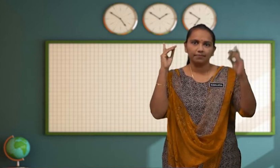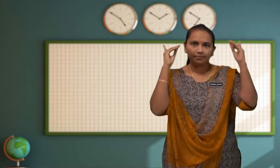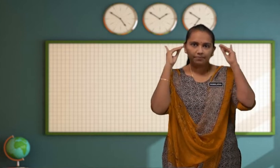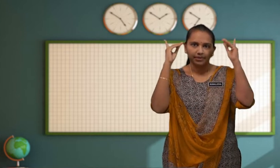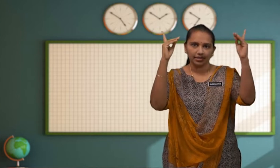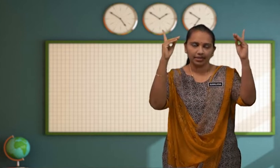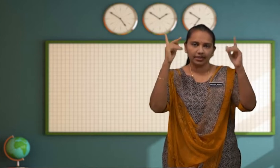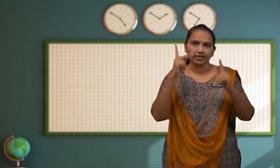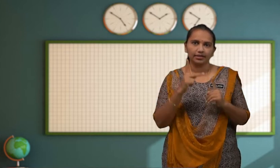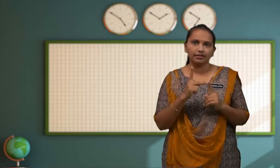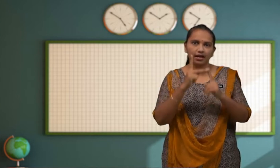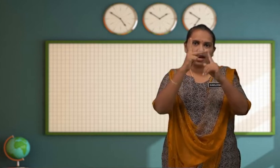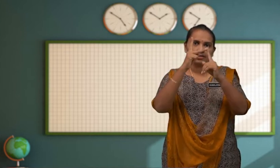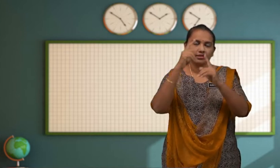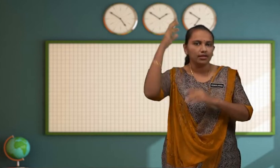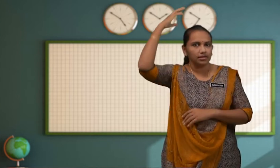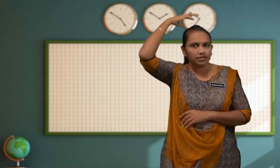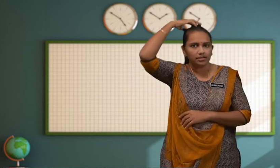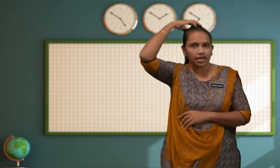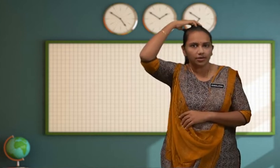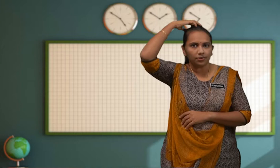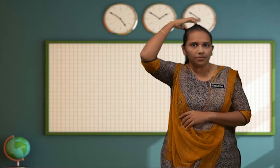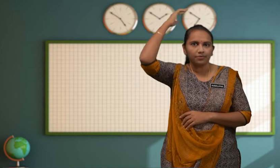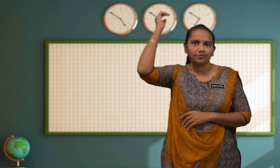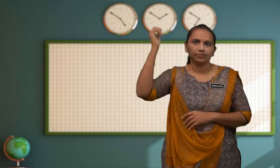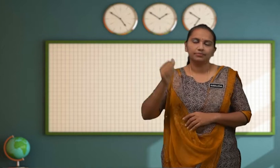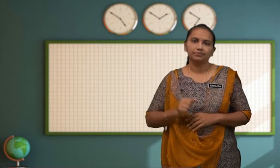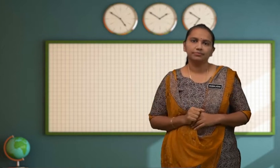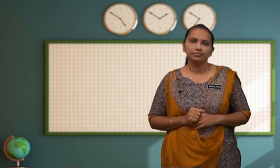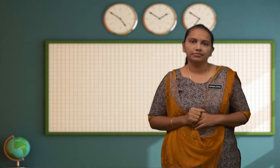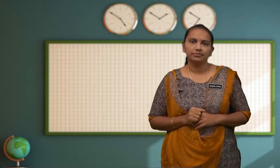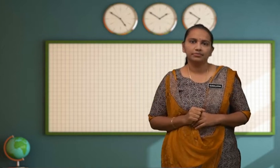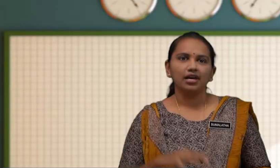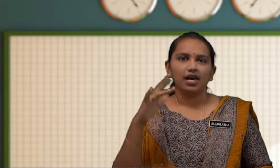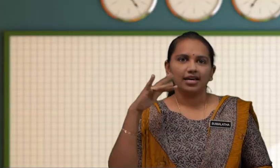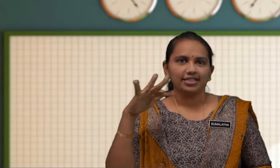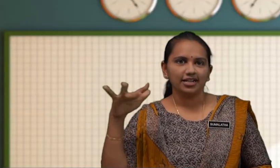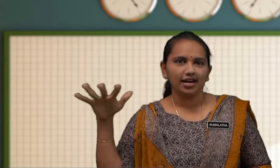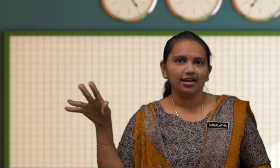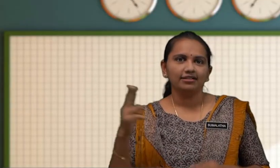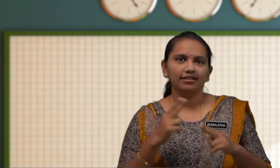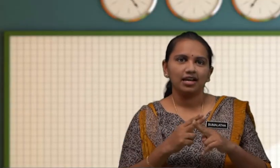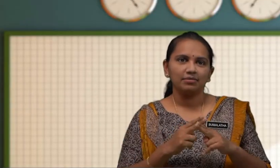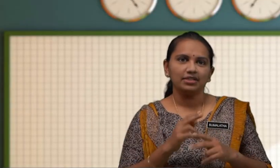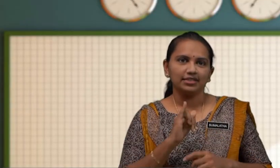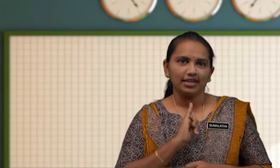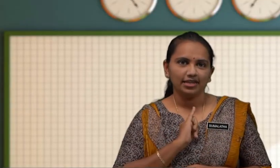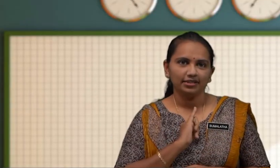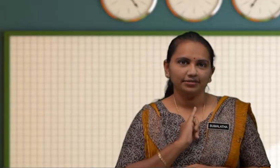Pendidikan Khas Selangor Ejaan nama saya